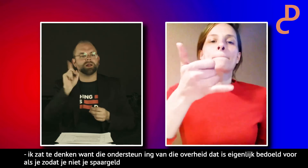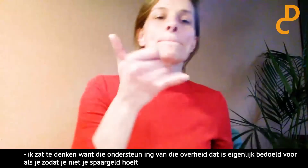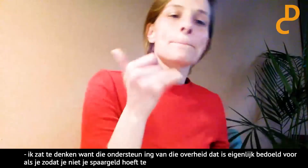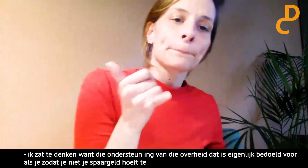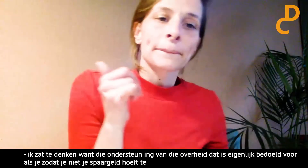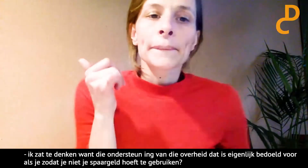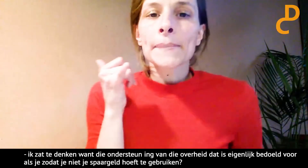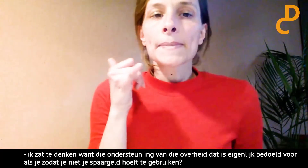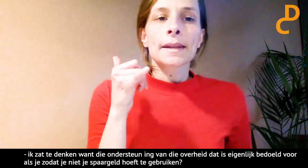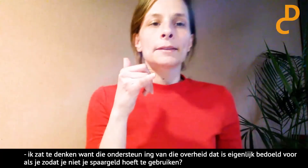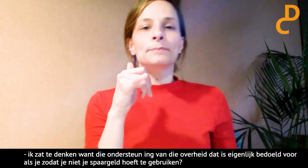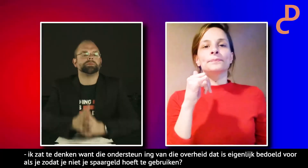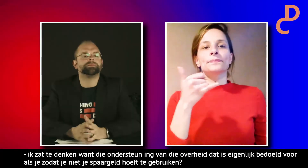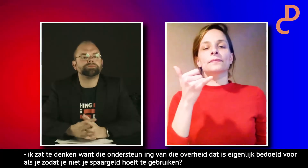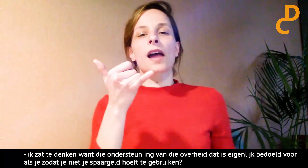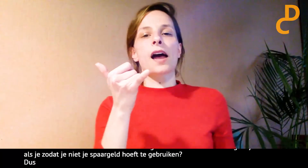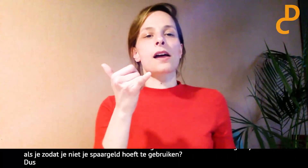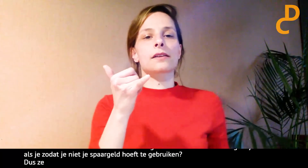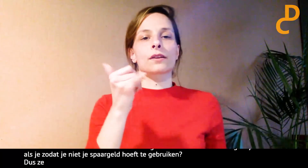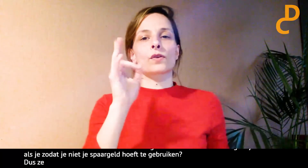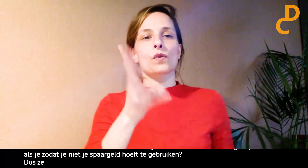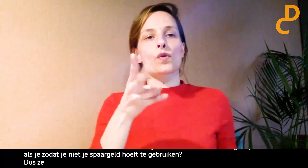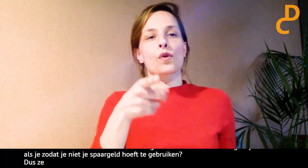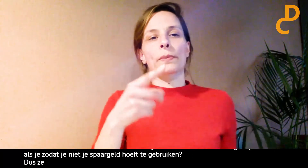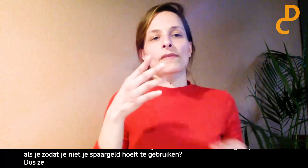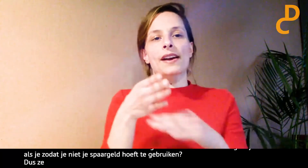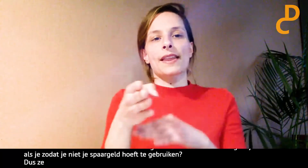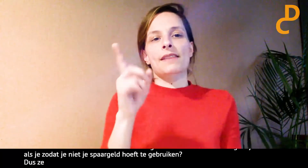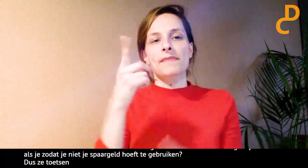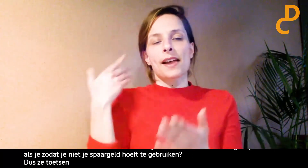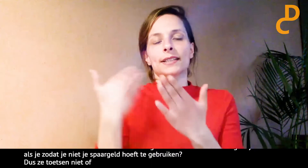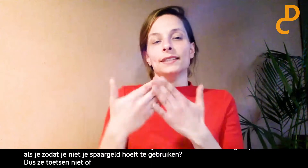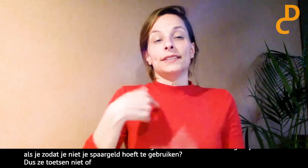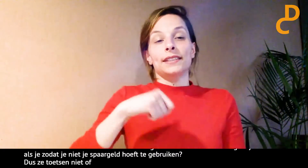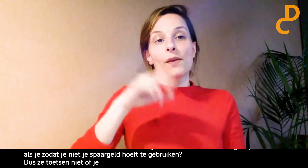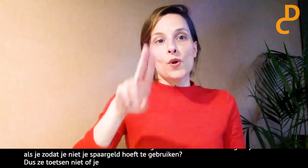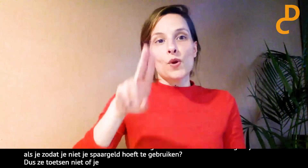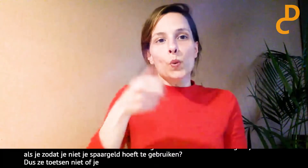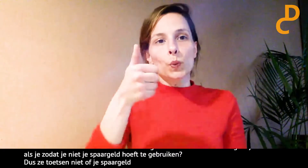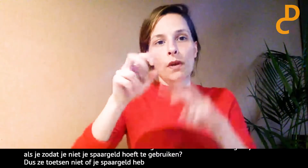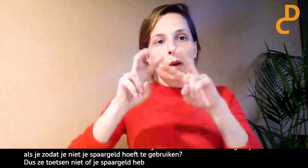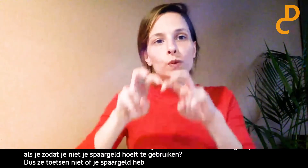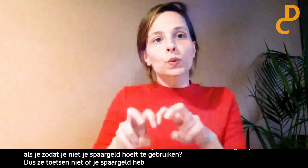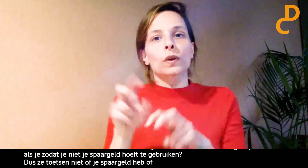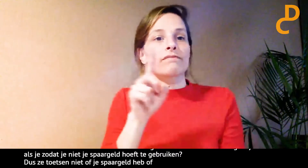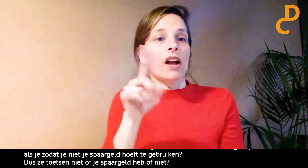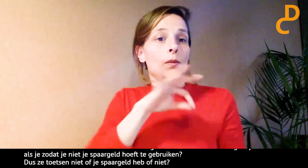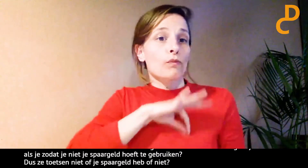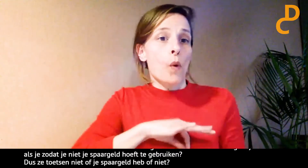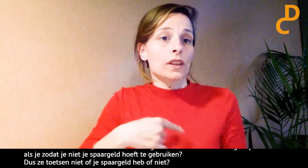Dus de toetsen niet hoeft of je nog spaargeld hebt, toch? Ja, dat klopt. Daar heb je wel gelijk in. Maar tot nu toe heb ik dat zelf ook